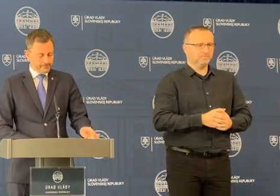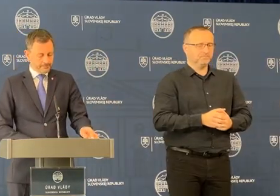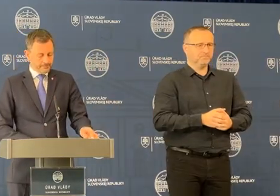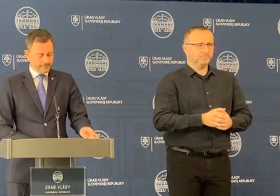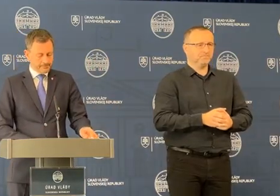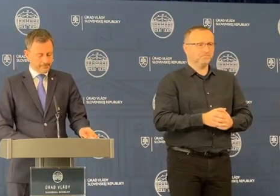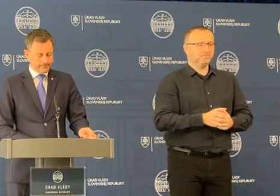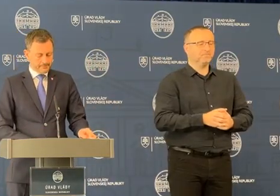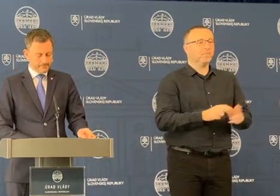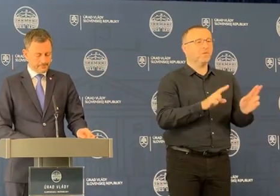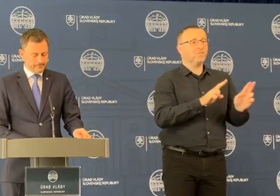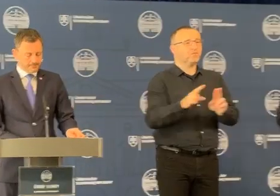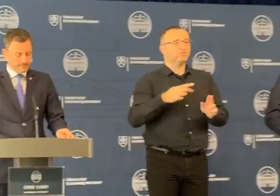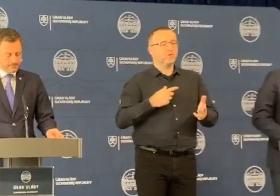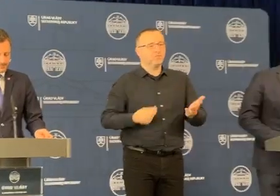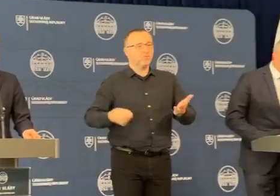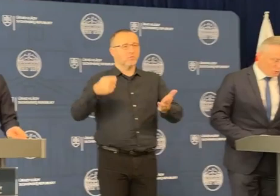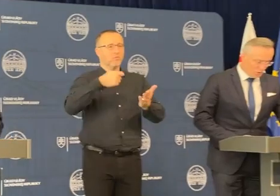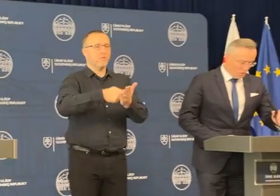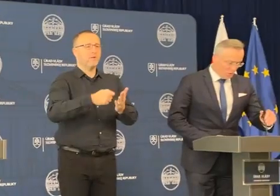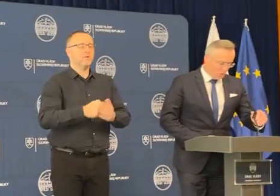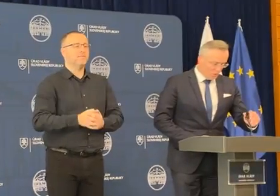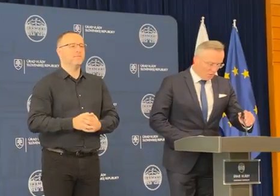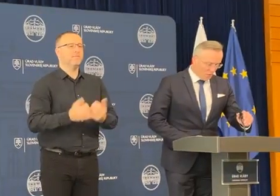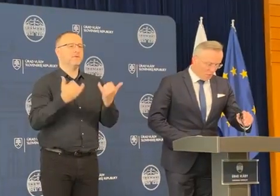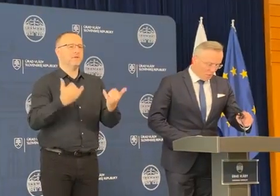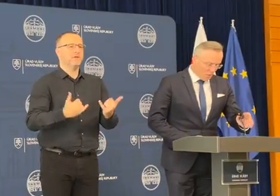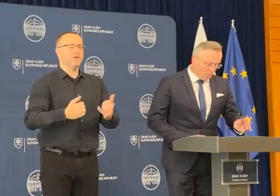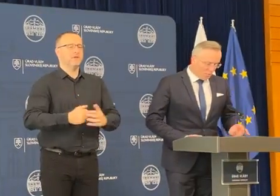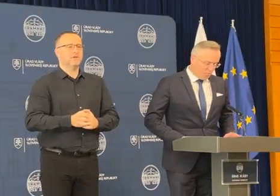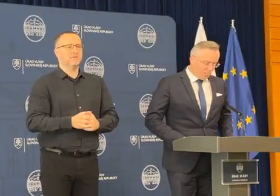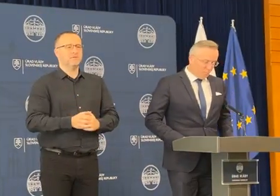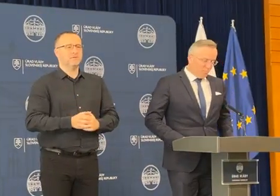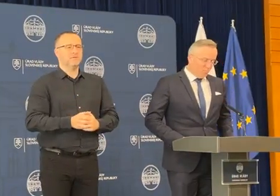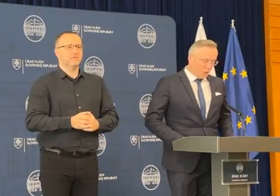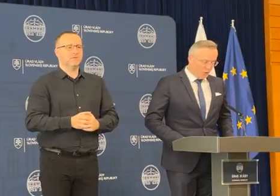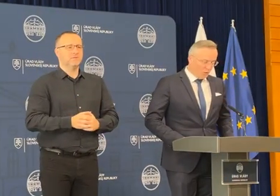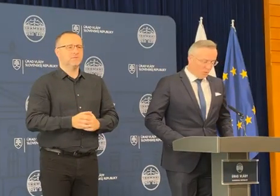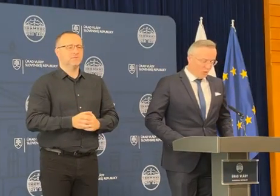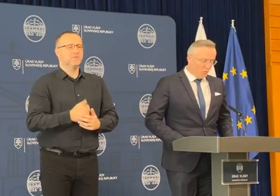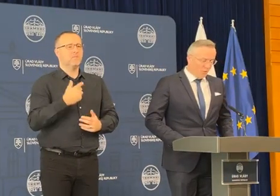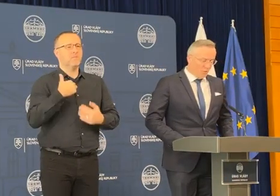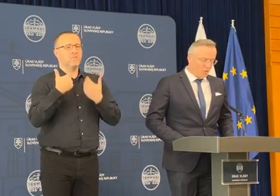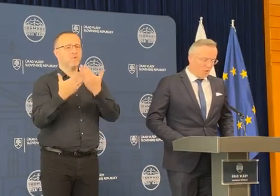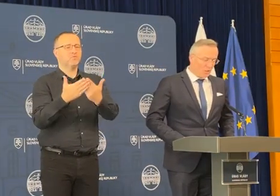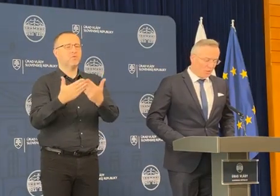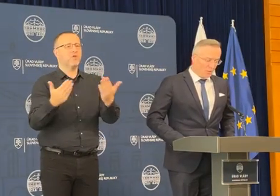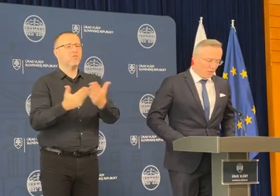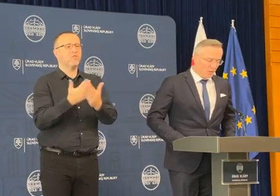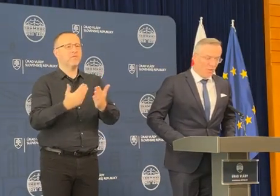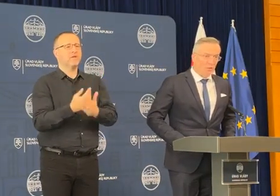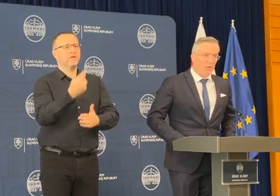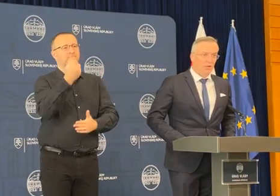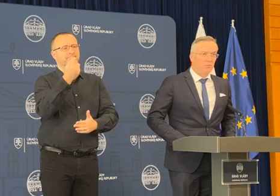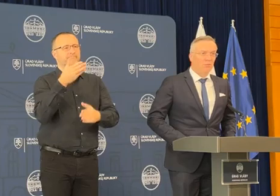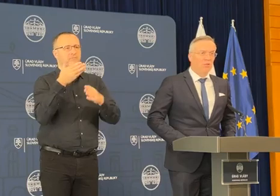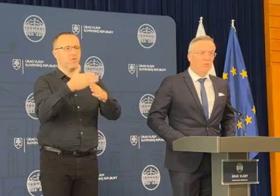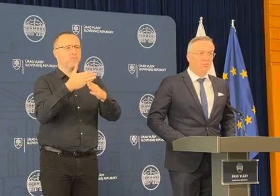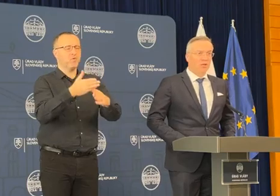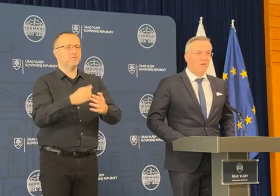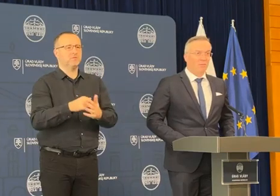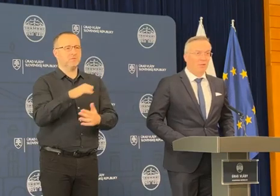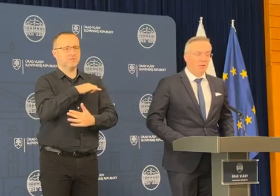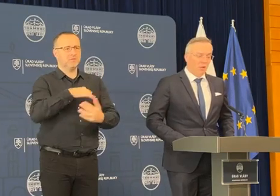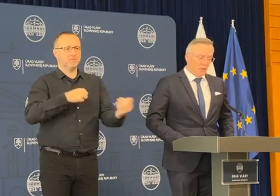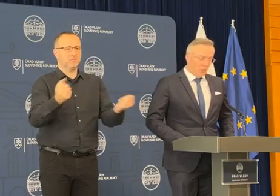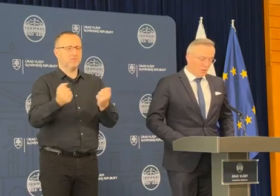Ja možno len doplním. V súčasnosti poskytnuté nové finančné nástroje na pomoc